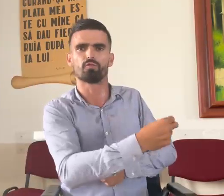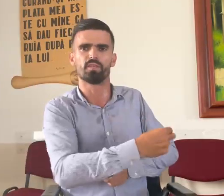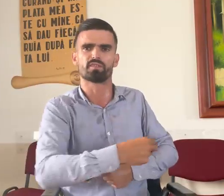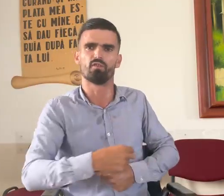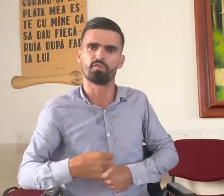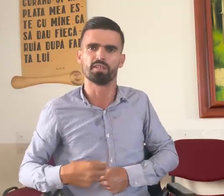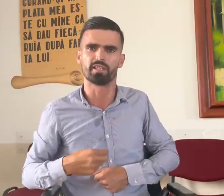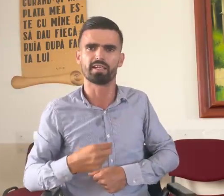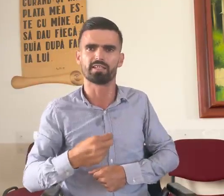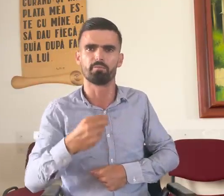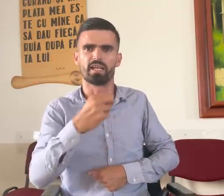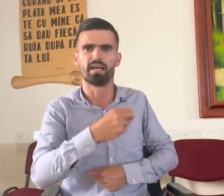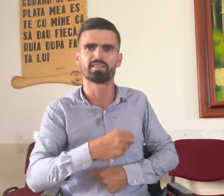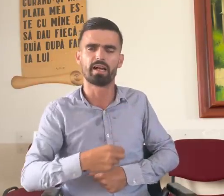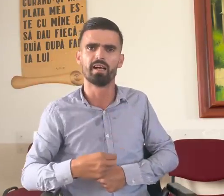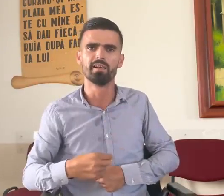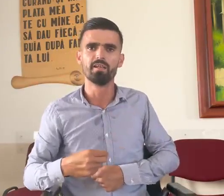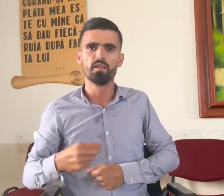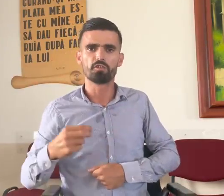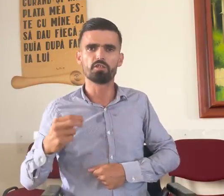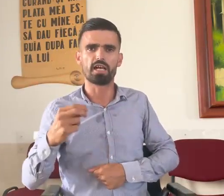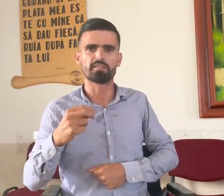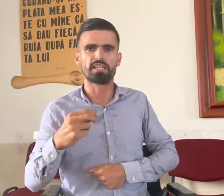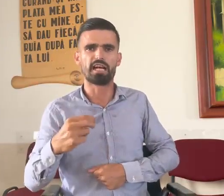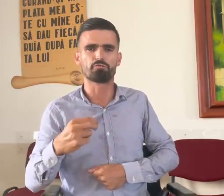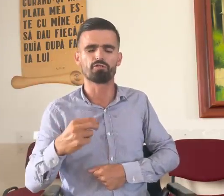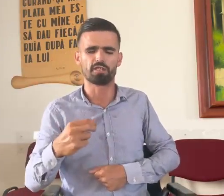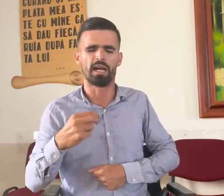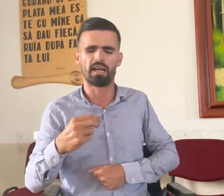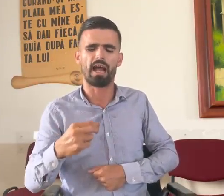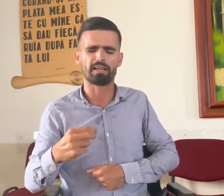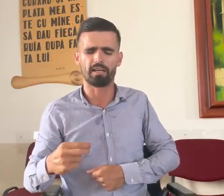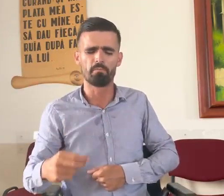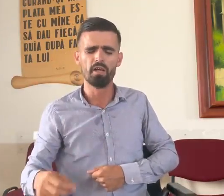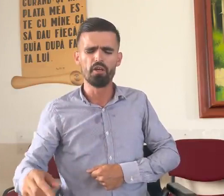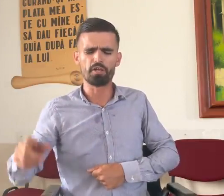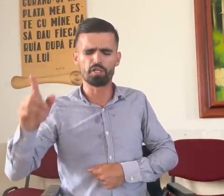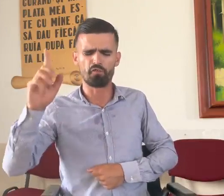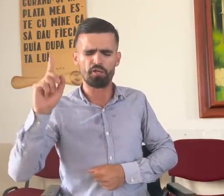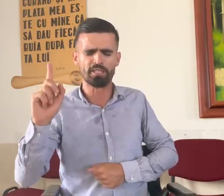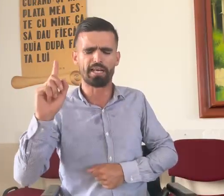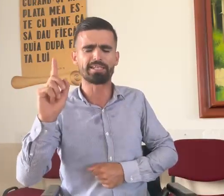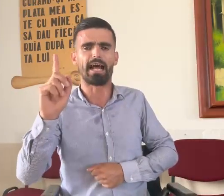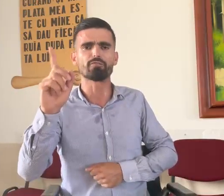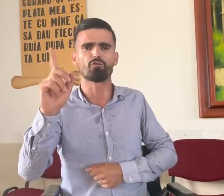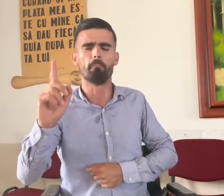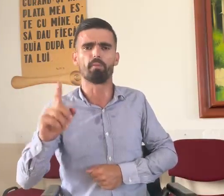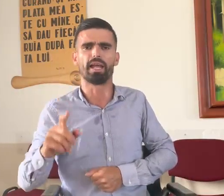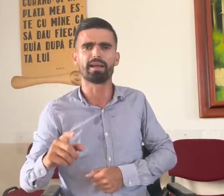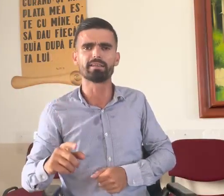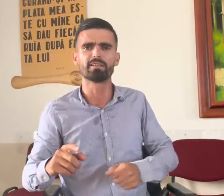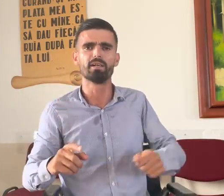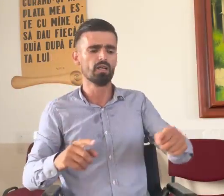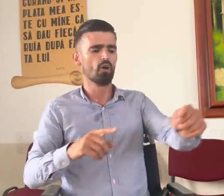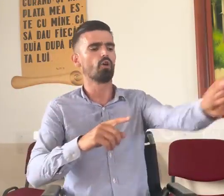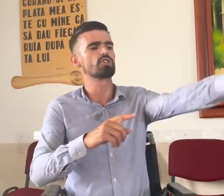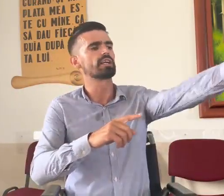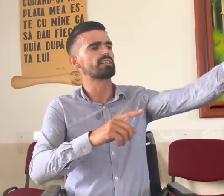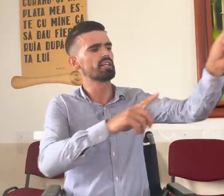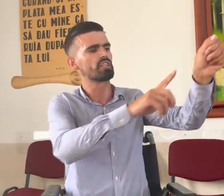Dumnezeu vindecă dimineața. Știi ce a strigat soția în lacrimi? Ești vindecat complet. O cicatrice